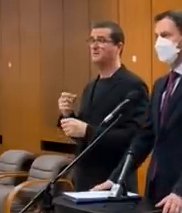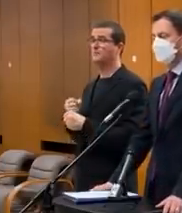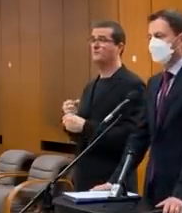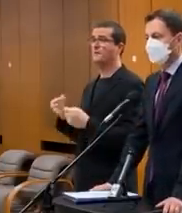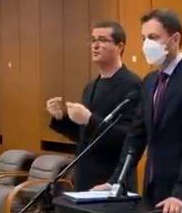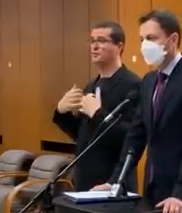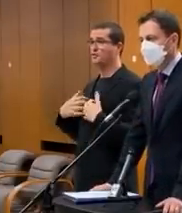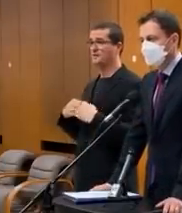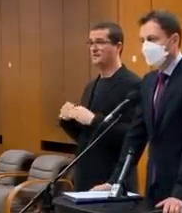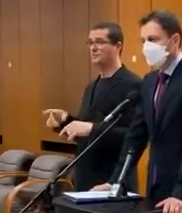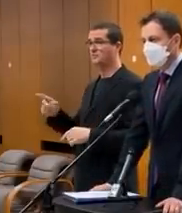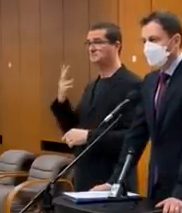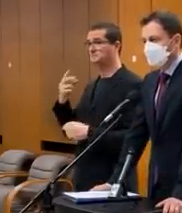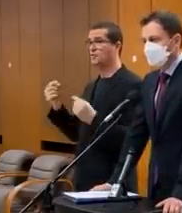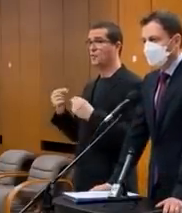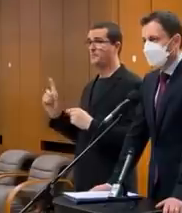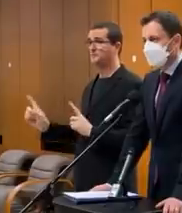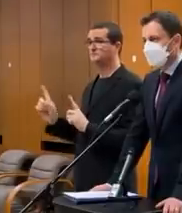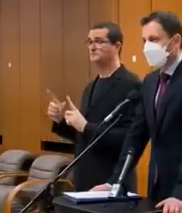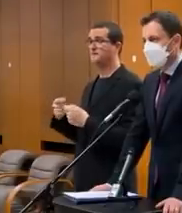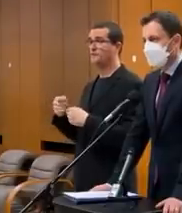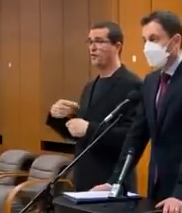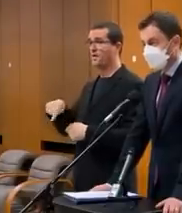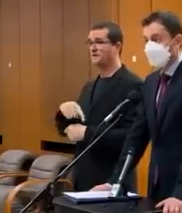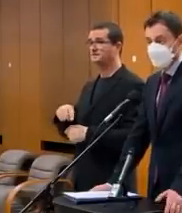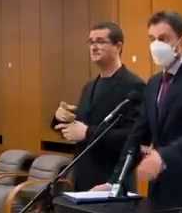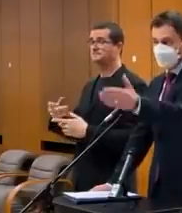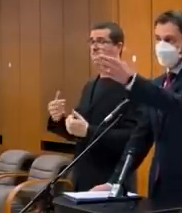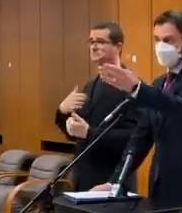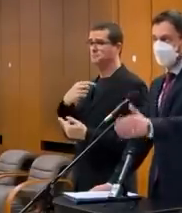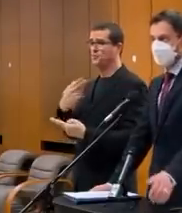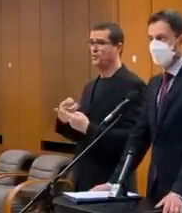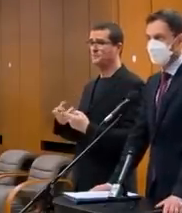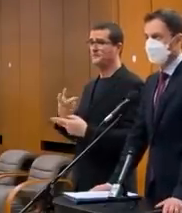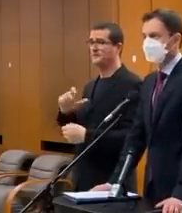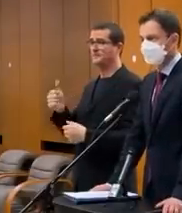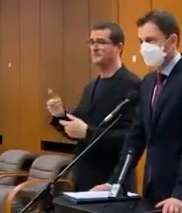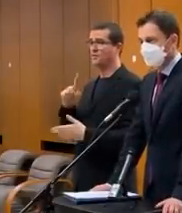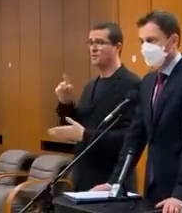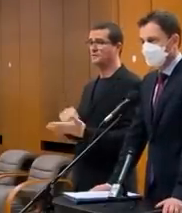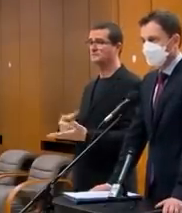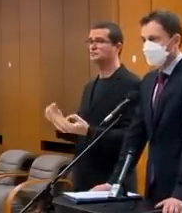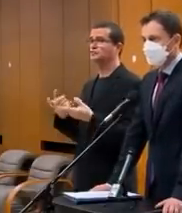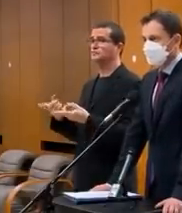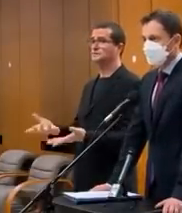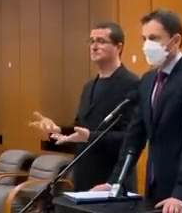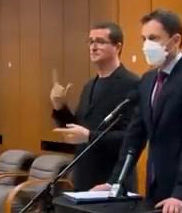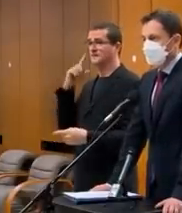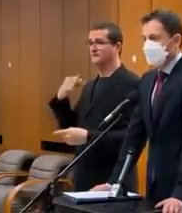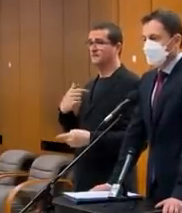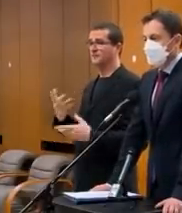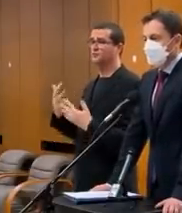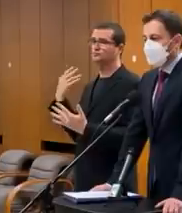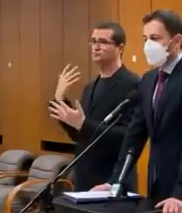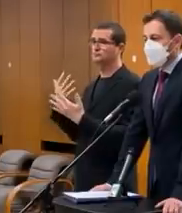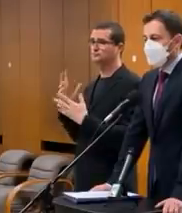proti covidu. Ale však to som zodpovedal v tej prvej časti otázky. Ale čo s tým? Lebo to, že to vieme, to vieme